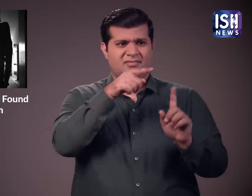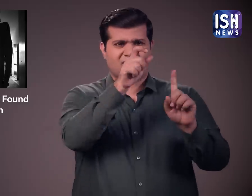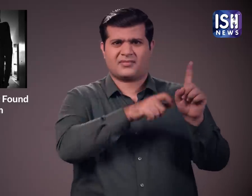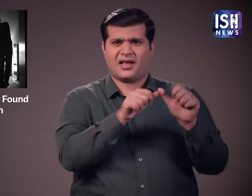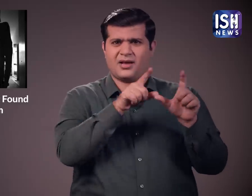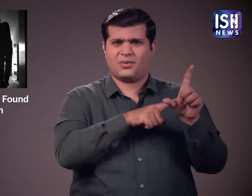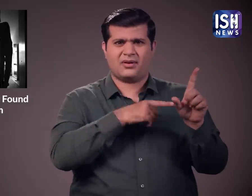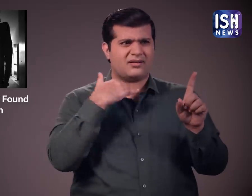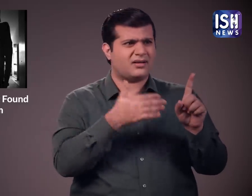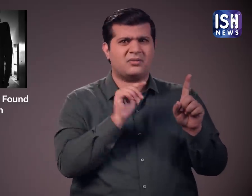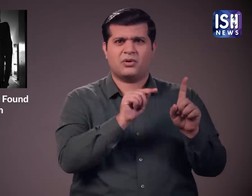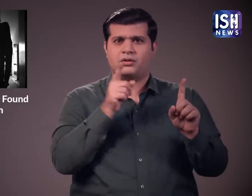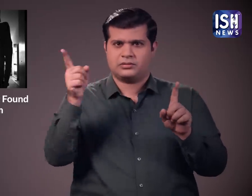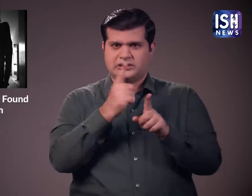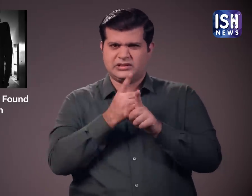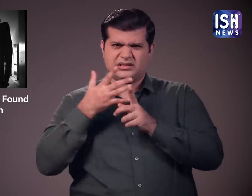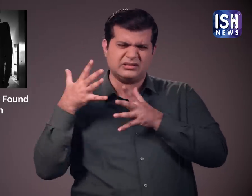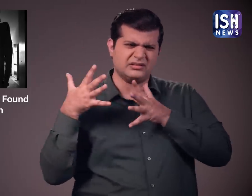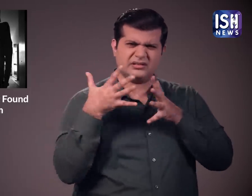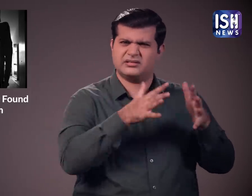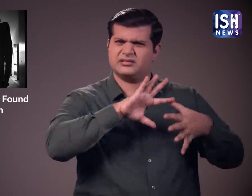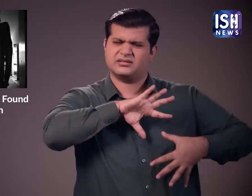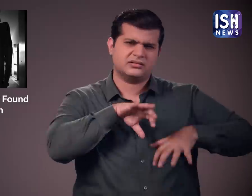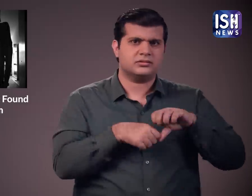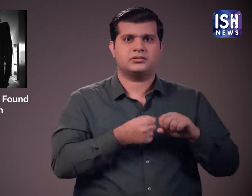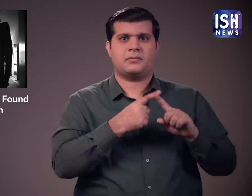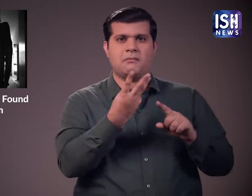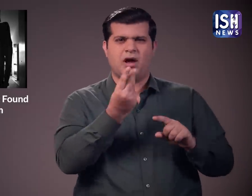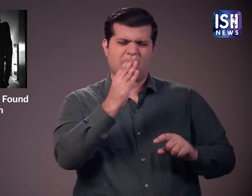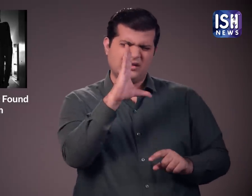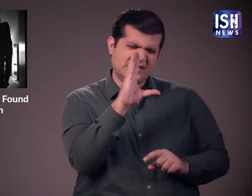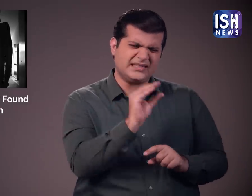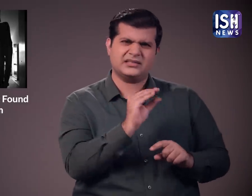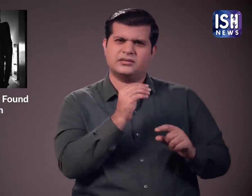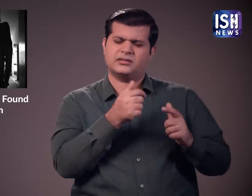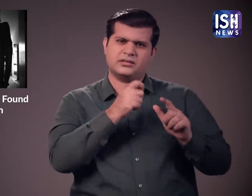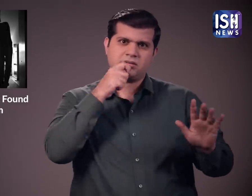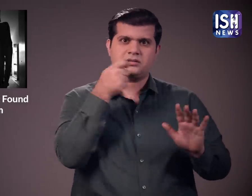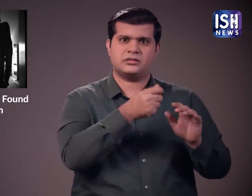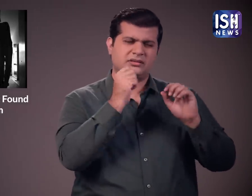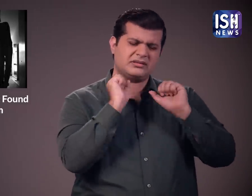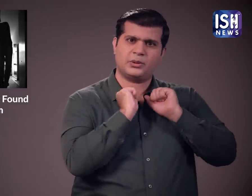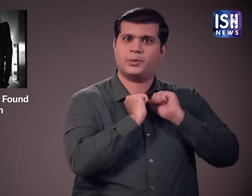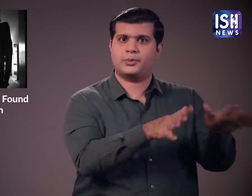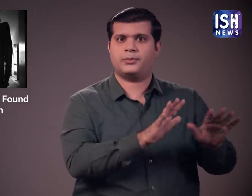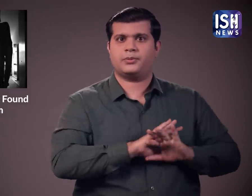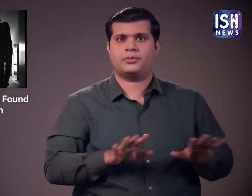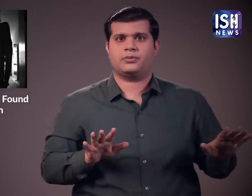कुछ शिक्षकों ने परेशान किया और जान भूच कर कम अंगतिये और फेल किया।